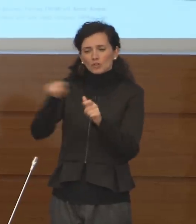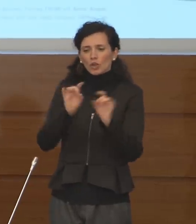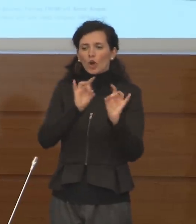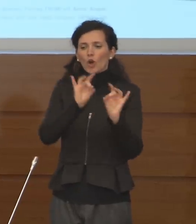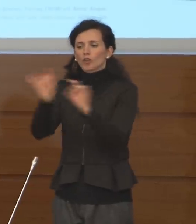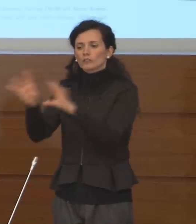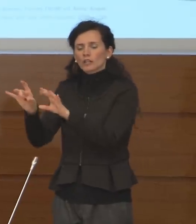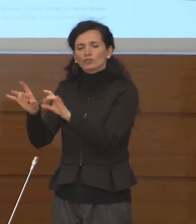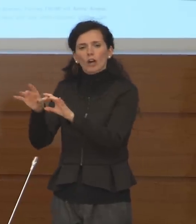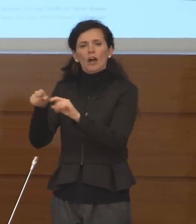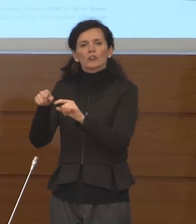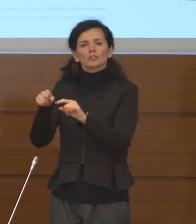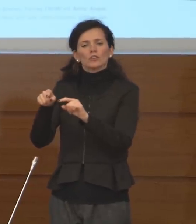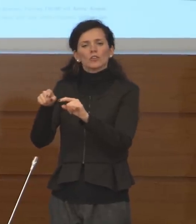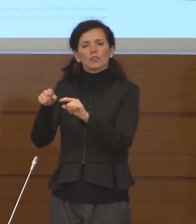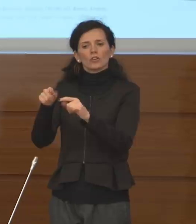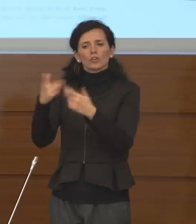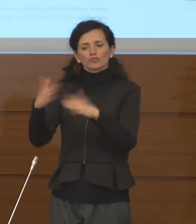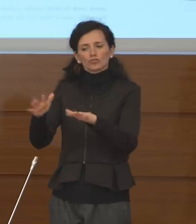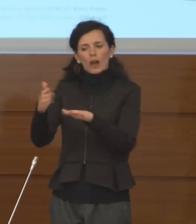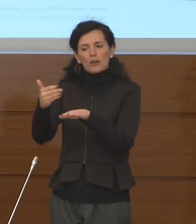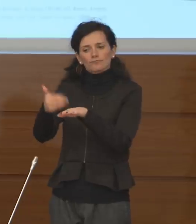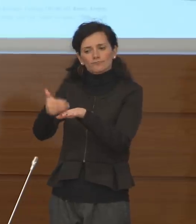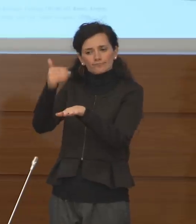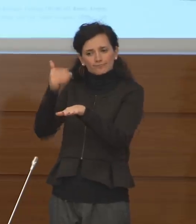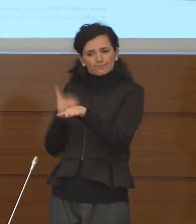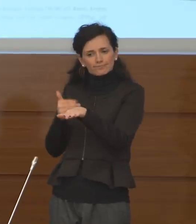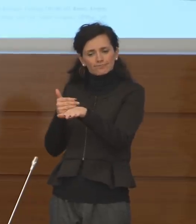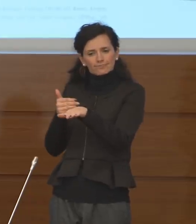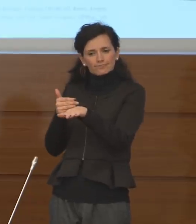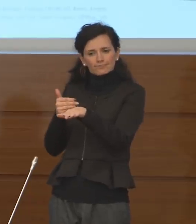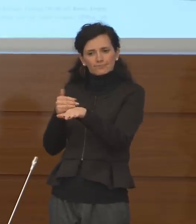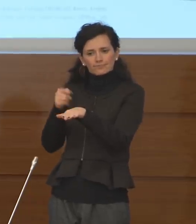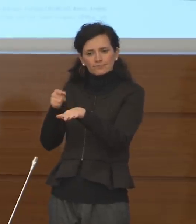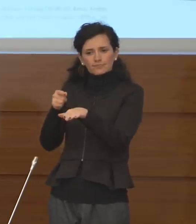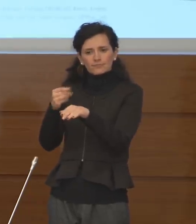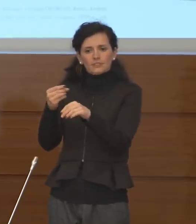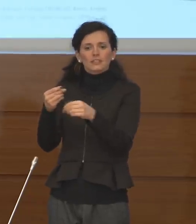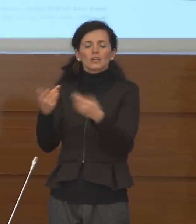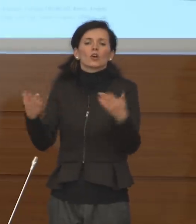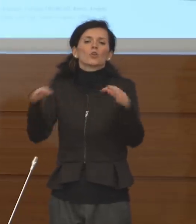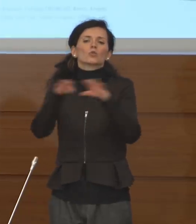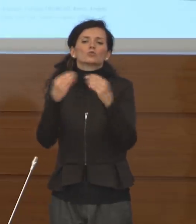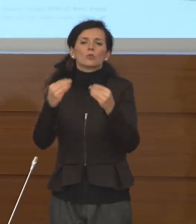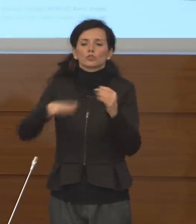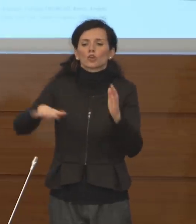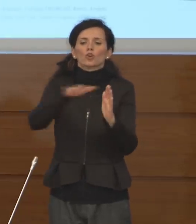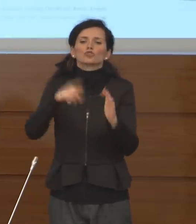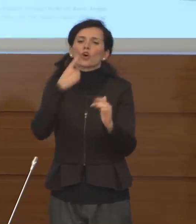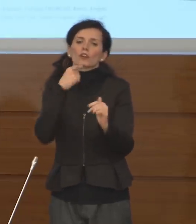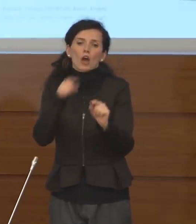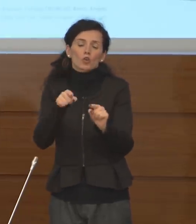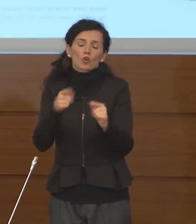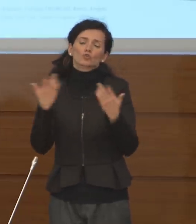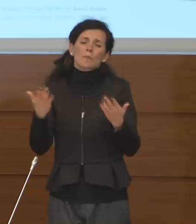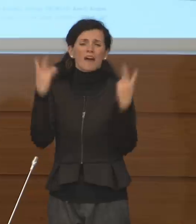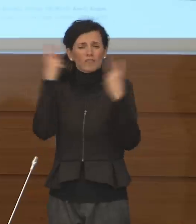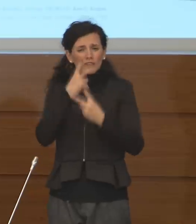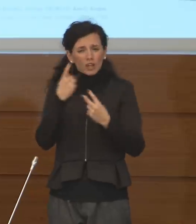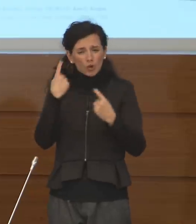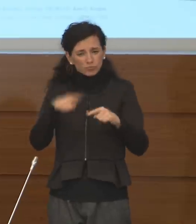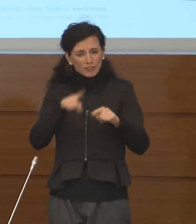precedentemente alla chiusura della zona rossa ma queste sono valutazioni che